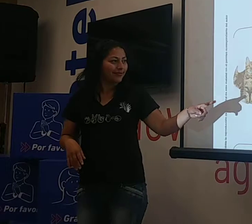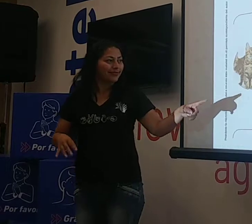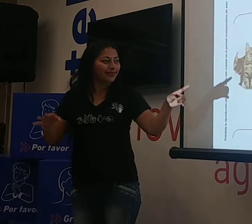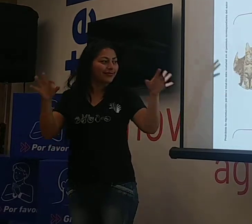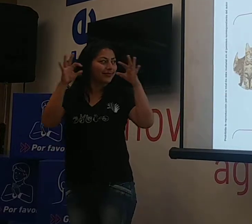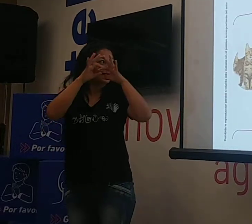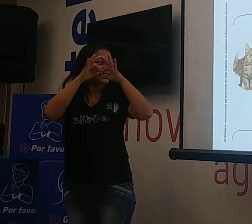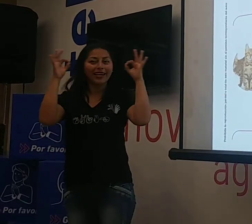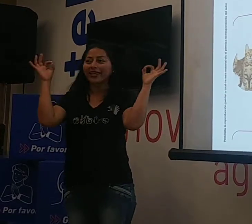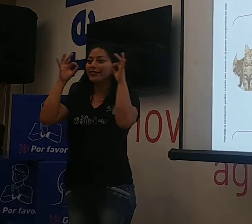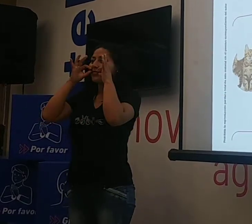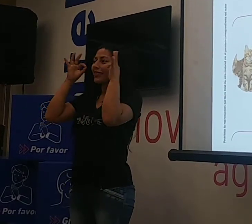gato